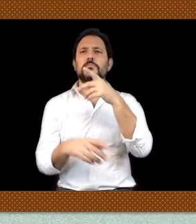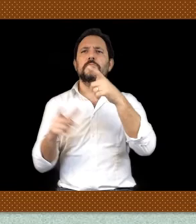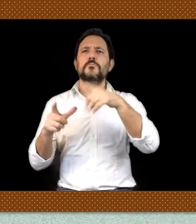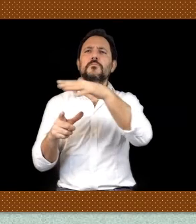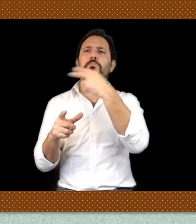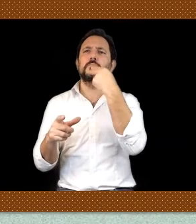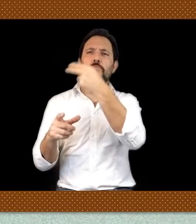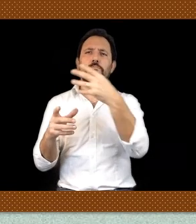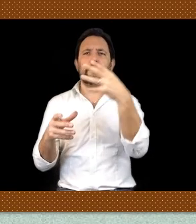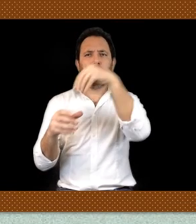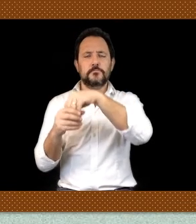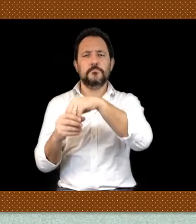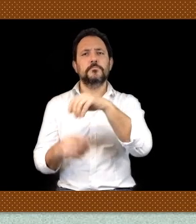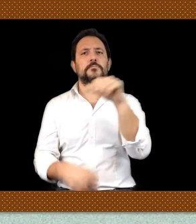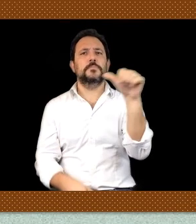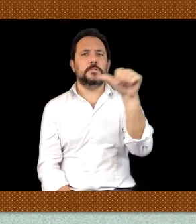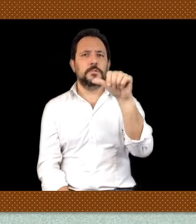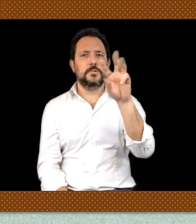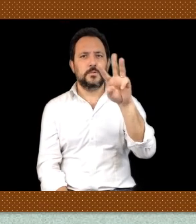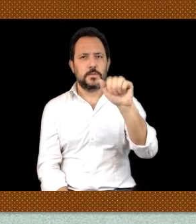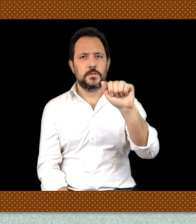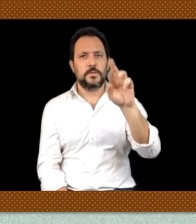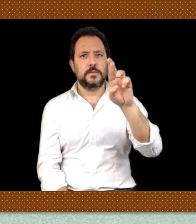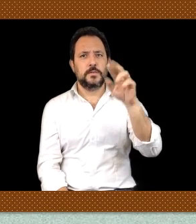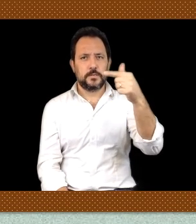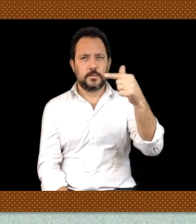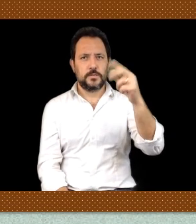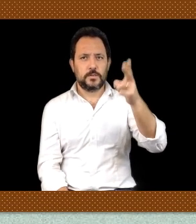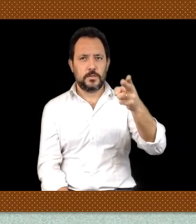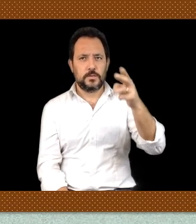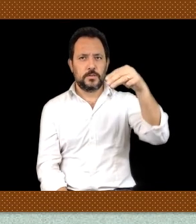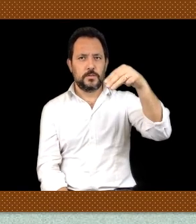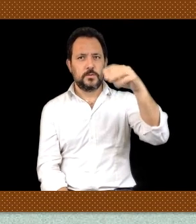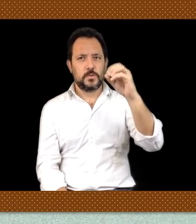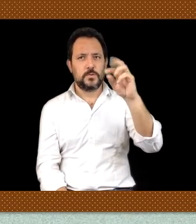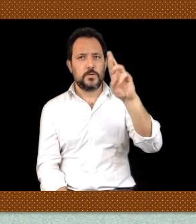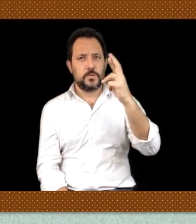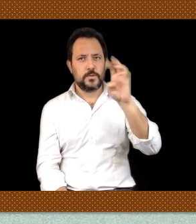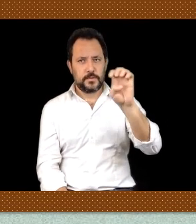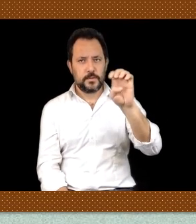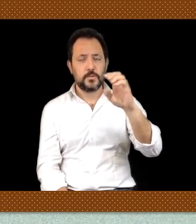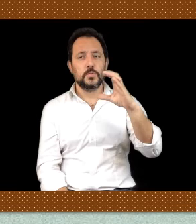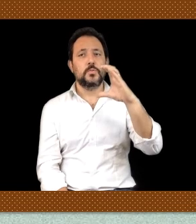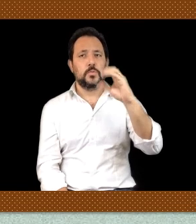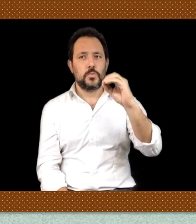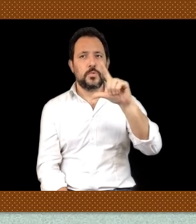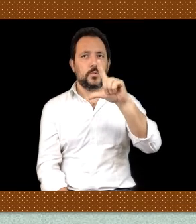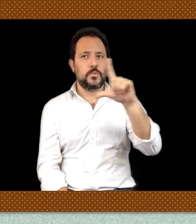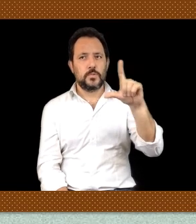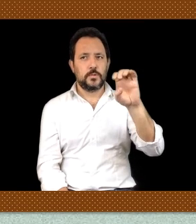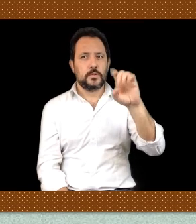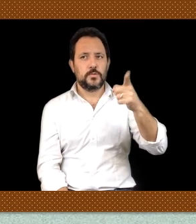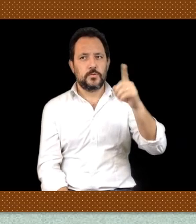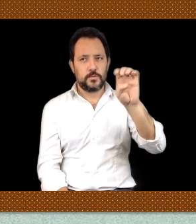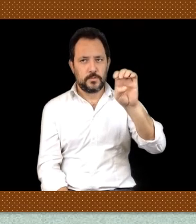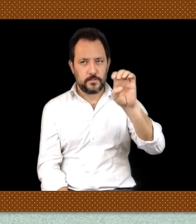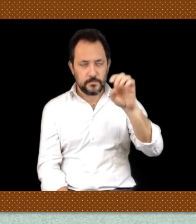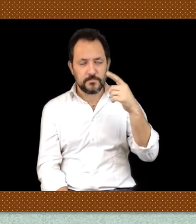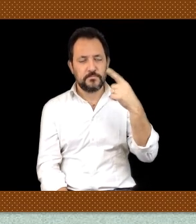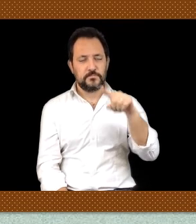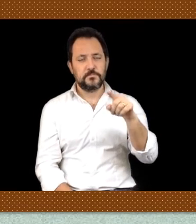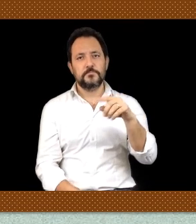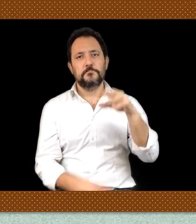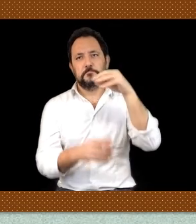University e dalla professoressa Donna Jo Napoli di Swarthmore College tradotto